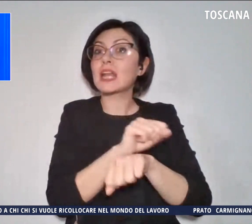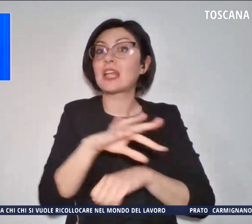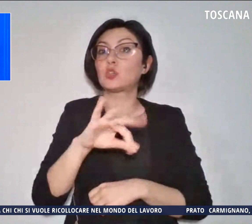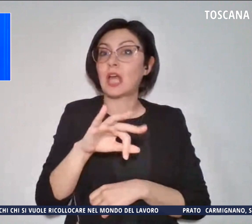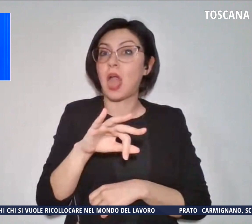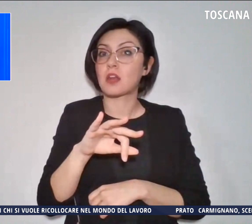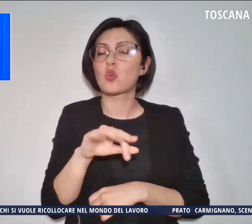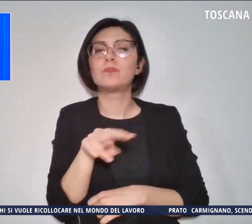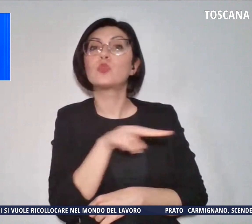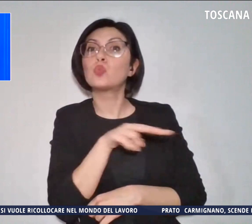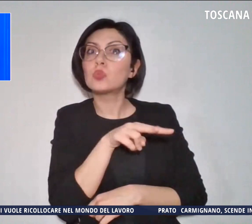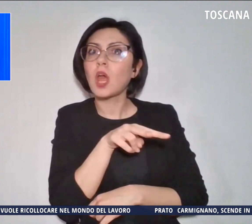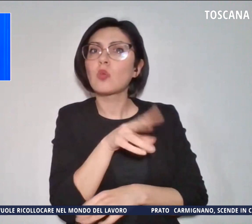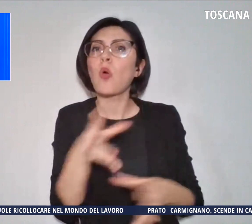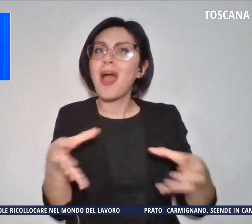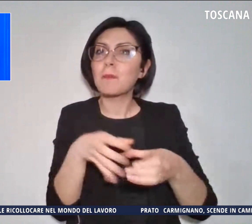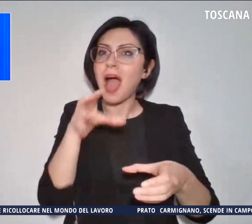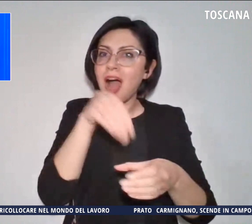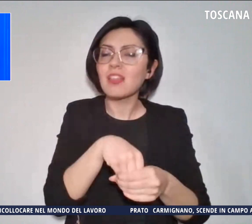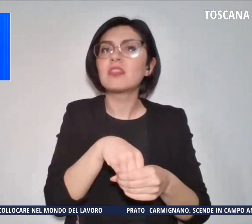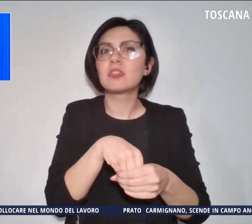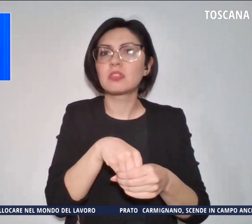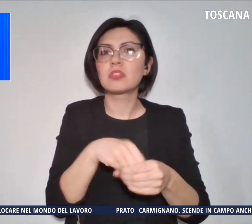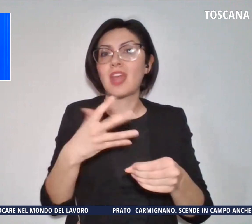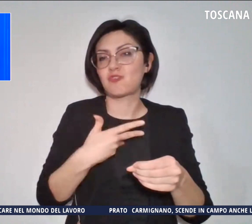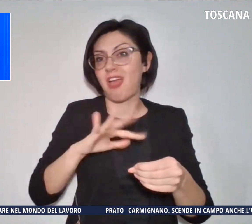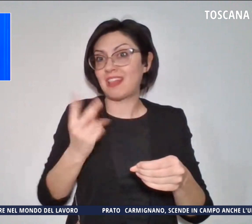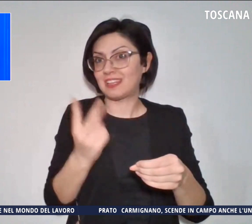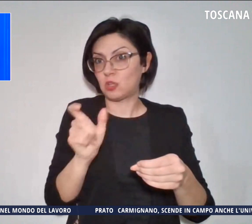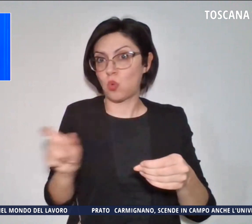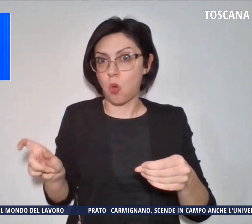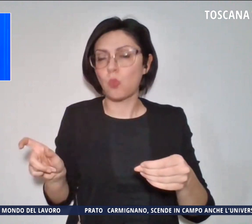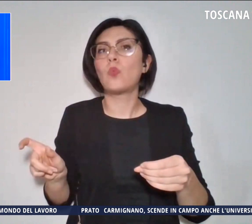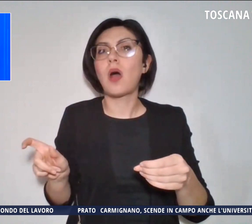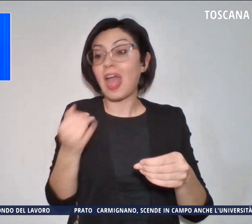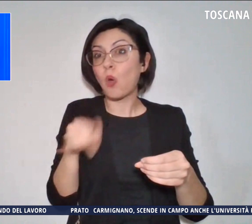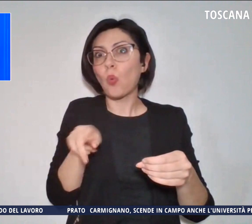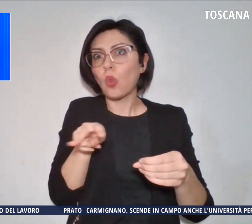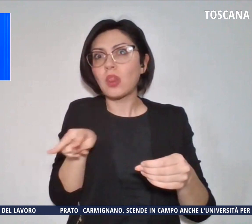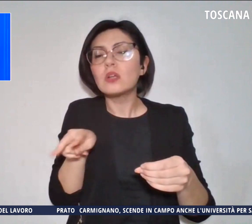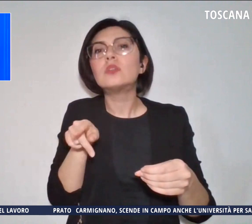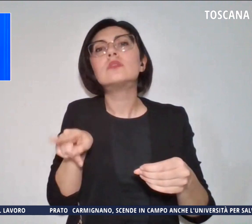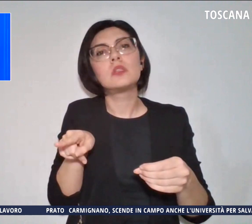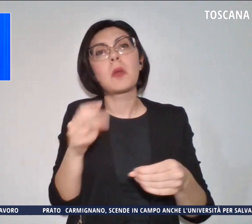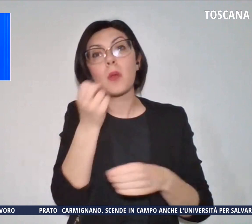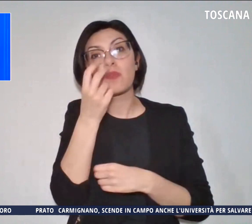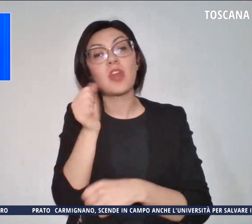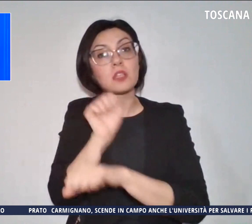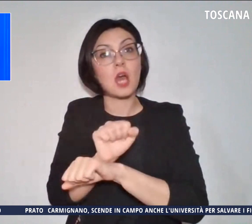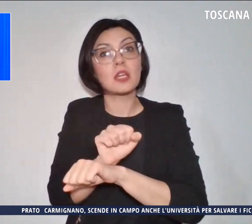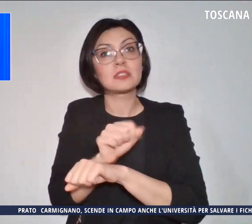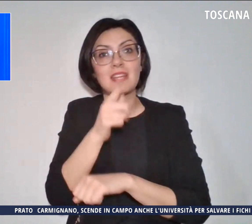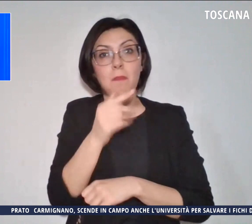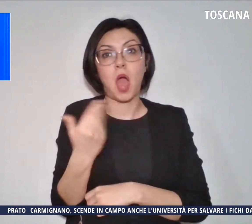banda, composta da altri due connazionali, questi ultimi arrestati a Firenze nel marzo scorso,